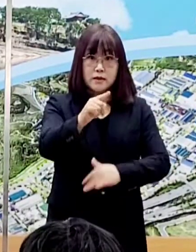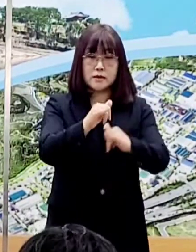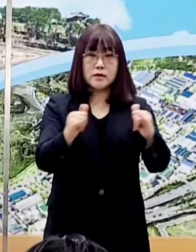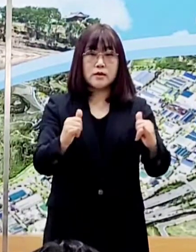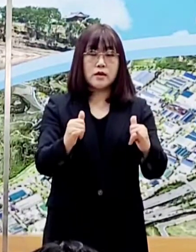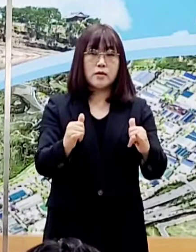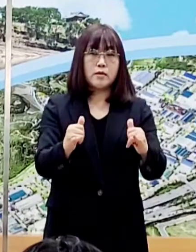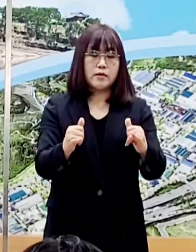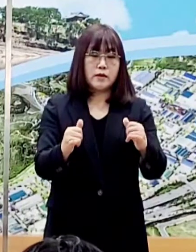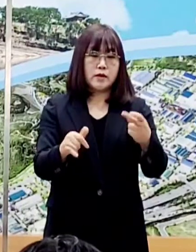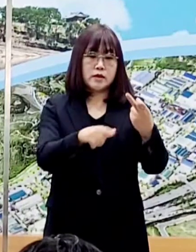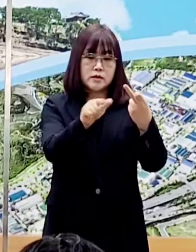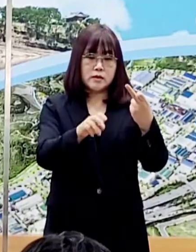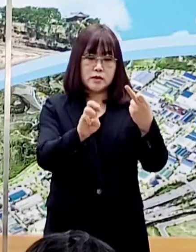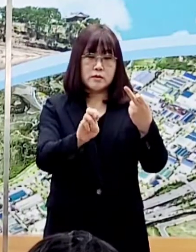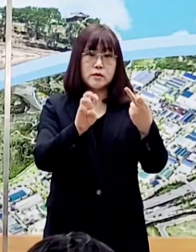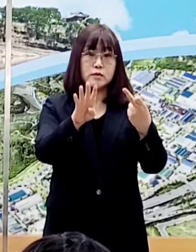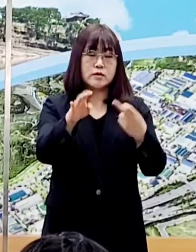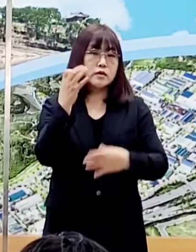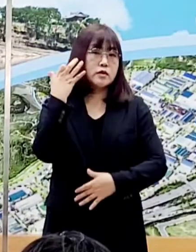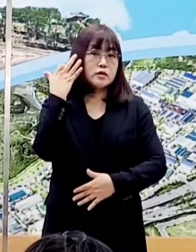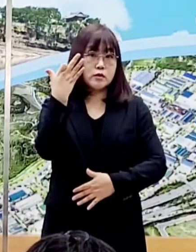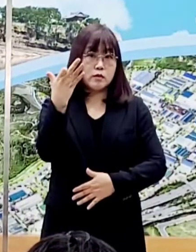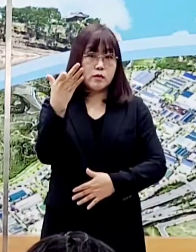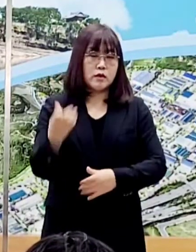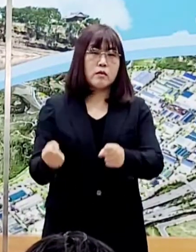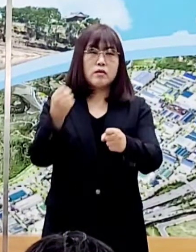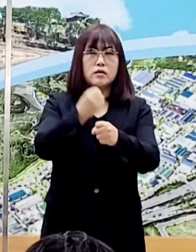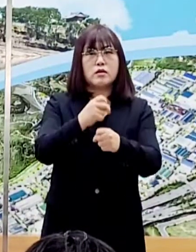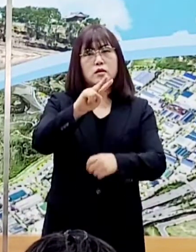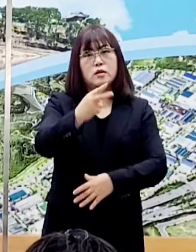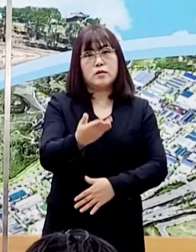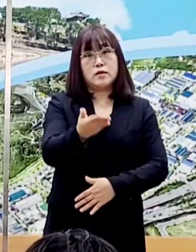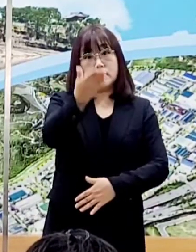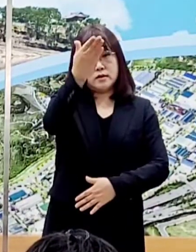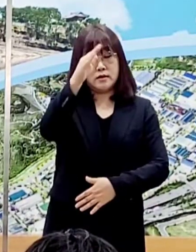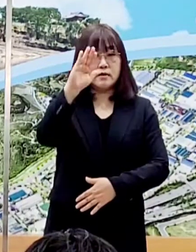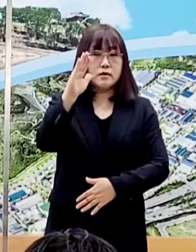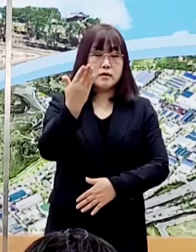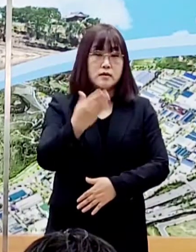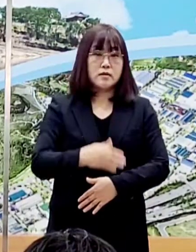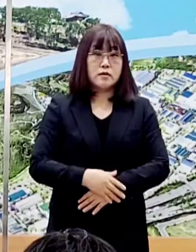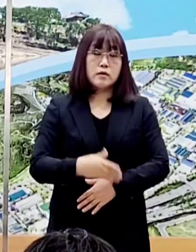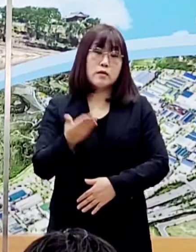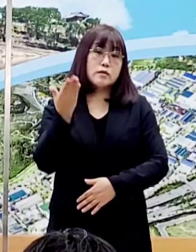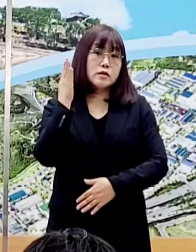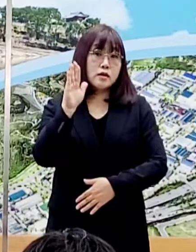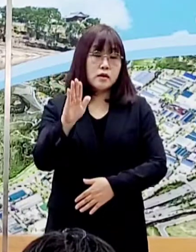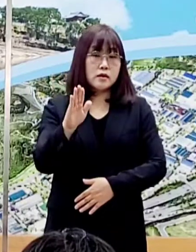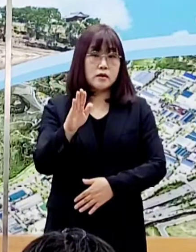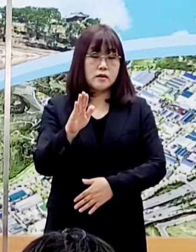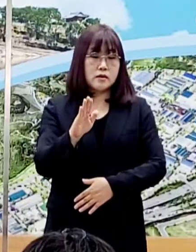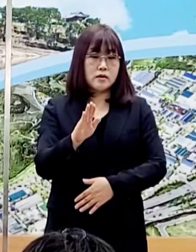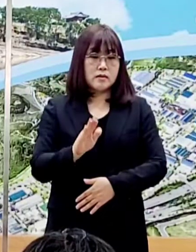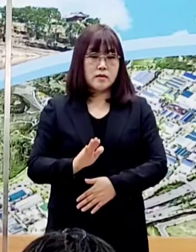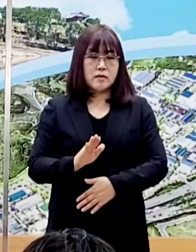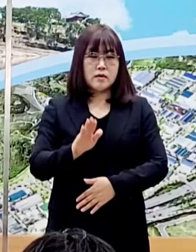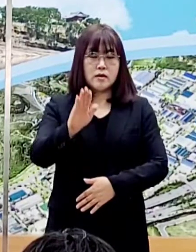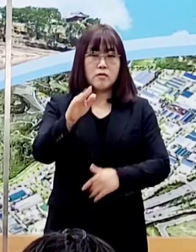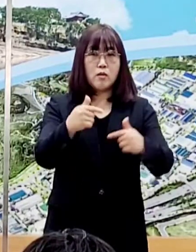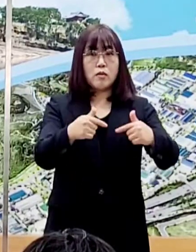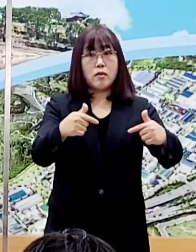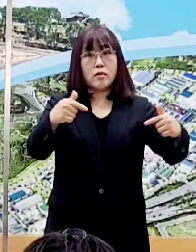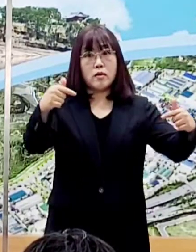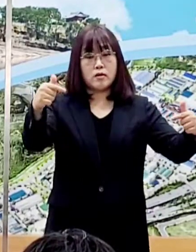지난달 30일 이후 19일 만에 다시 200명을 넘었습니다. 또한 최근 들어 가파른 확산세를